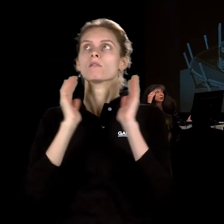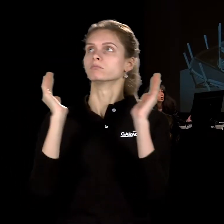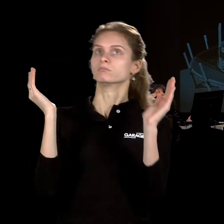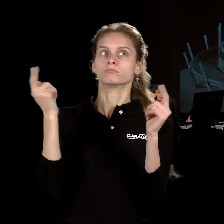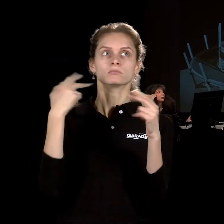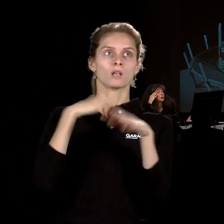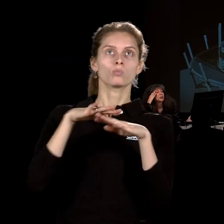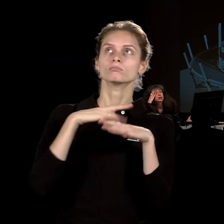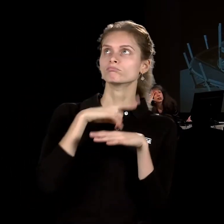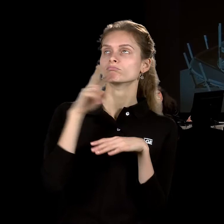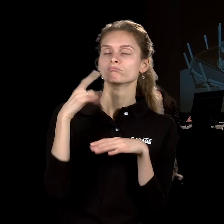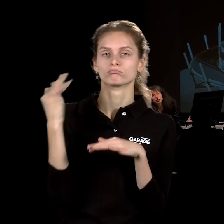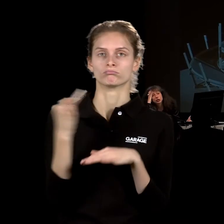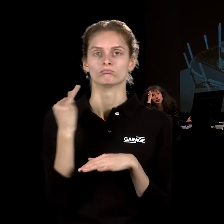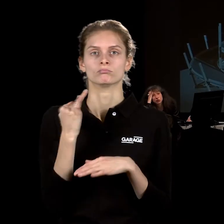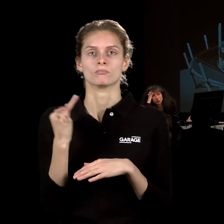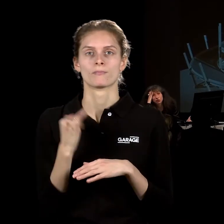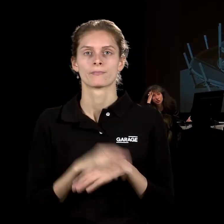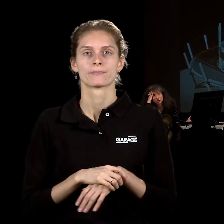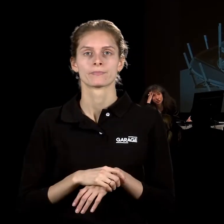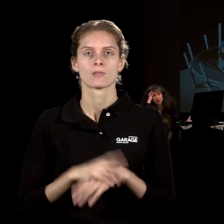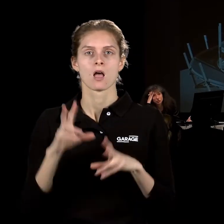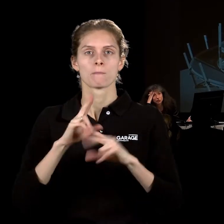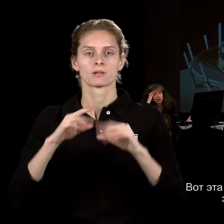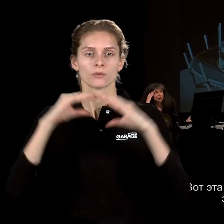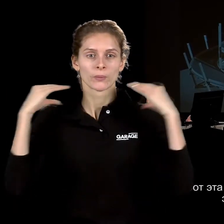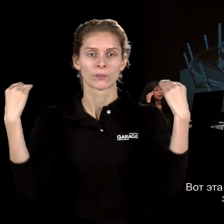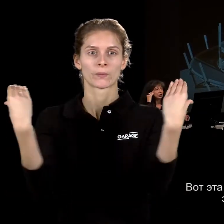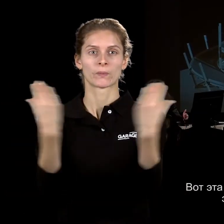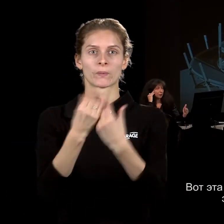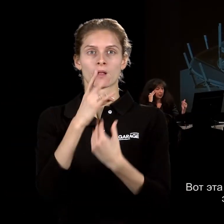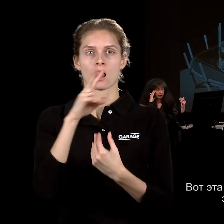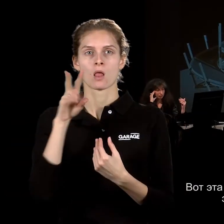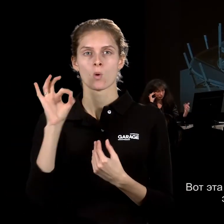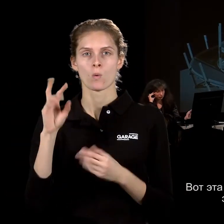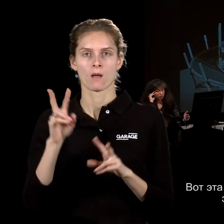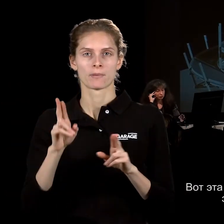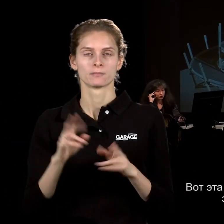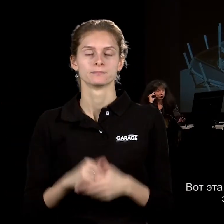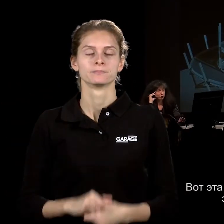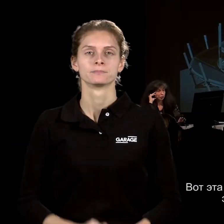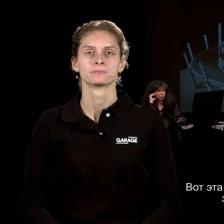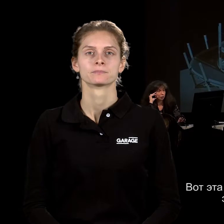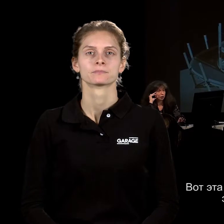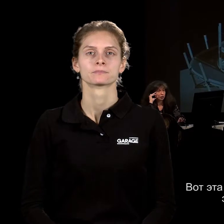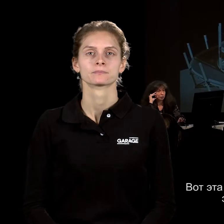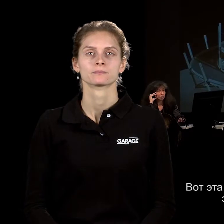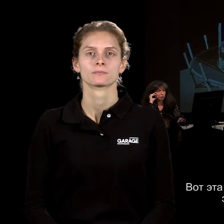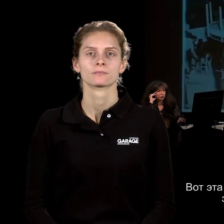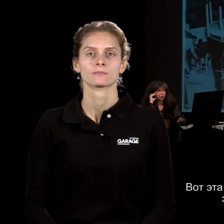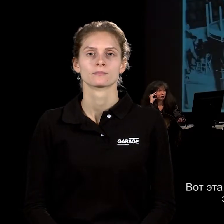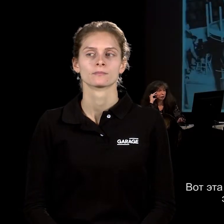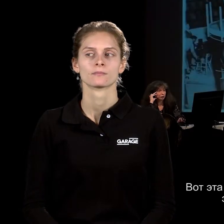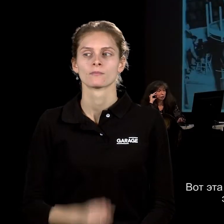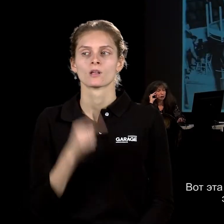таких самых бизионерских зданий 60-х годов. И вот эта структура, которую Кеслер